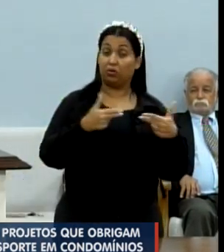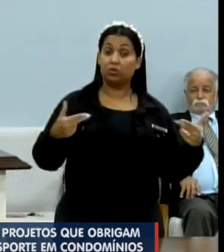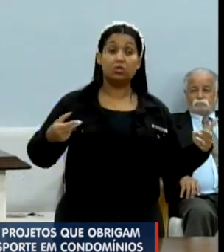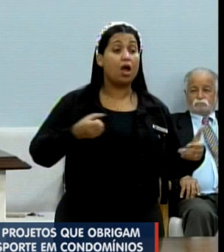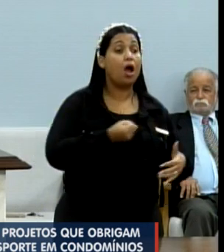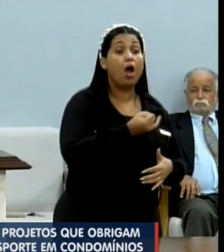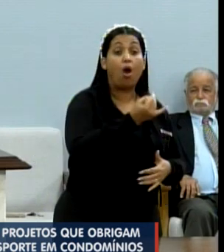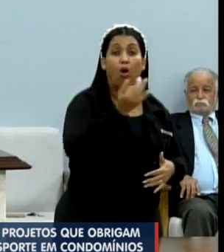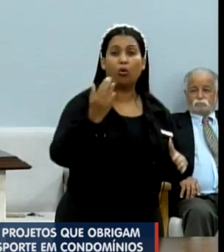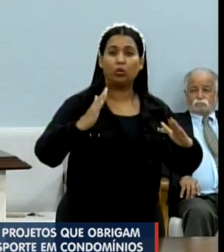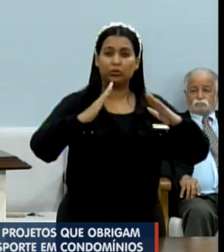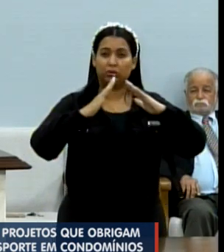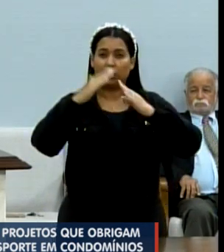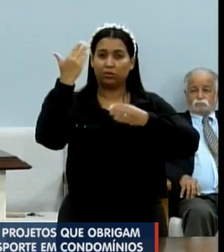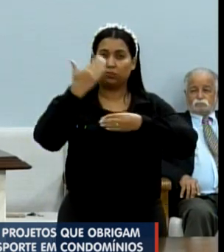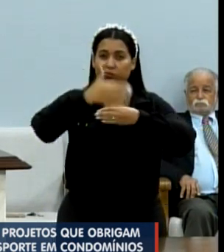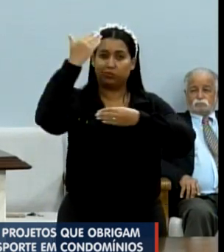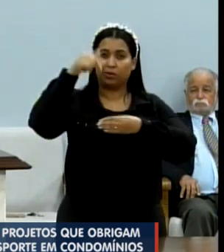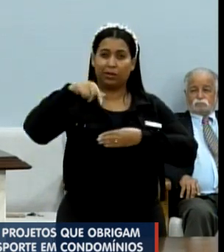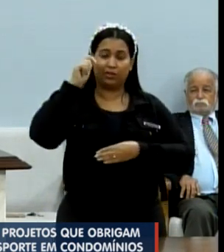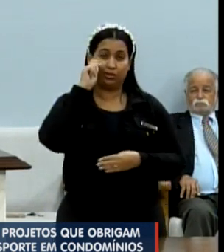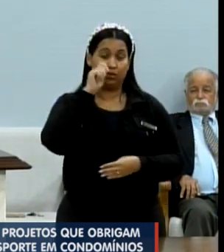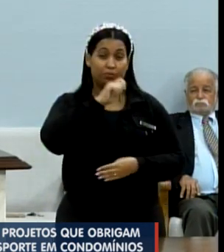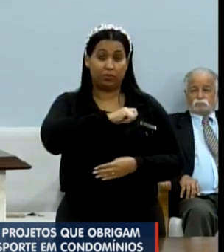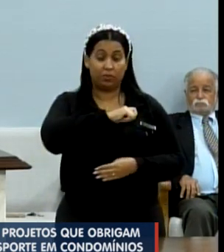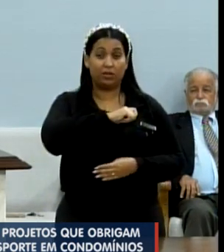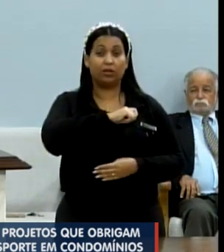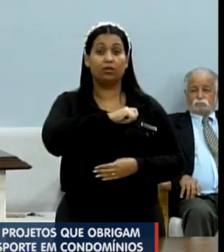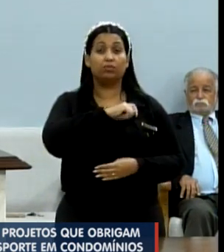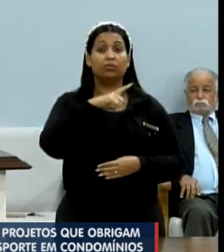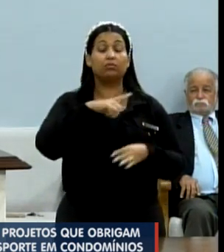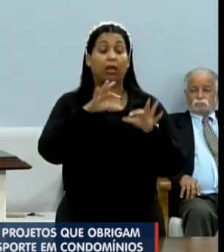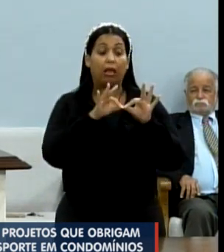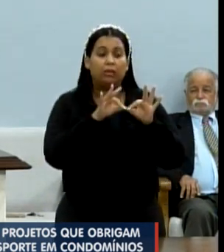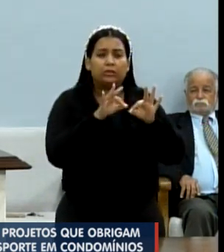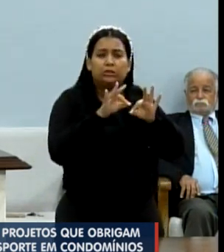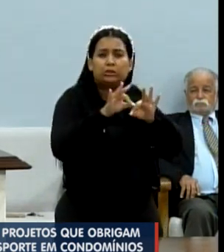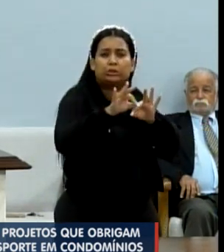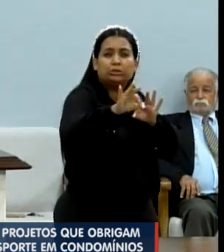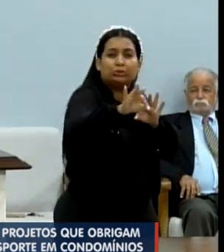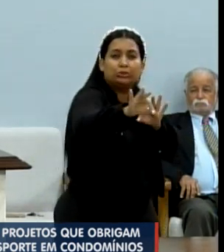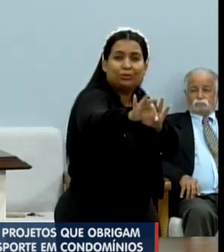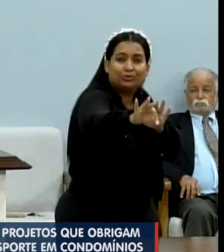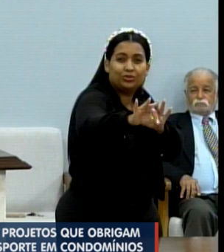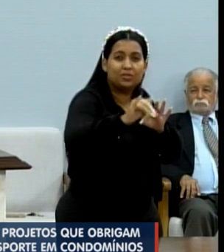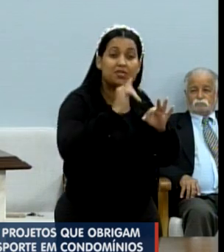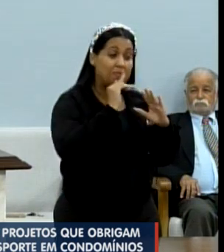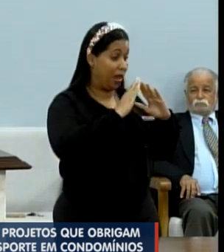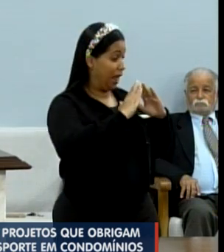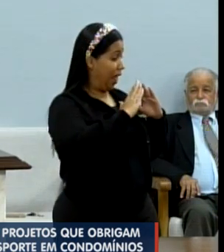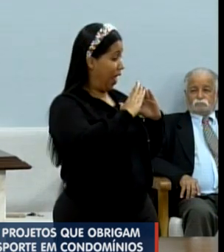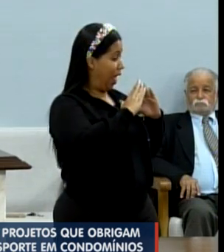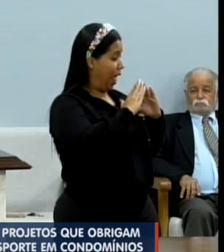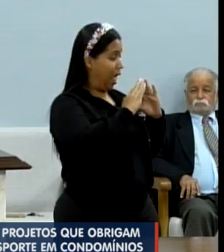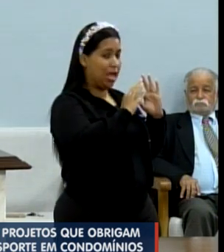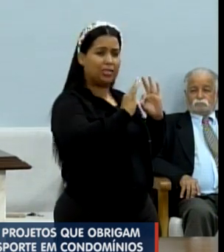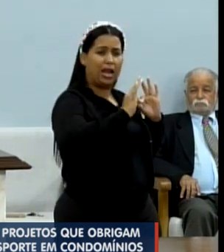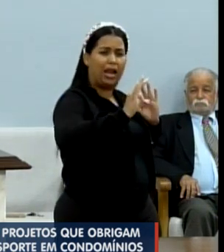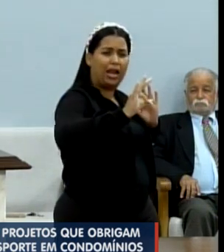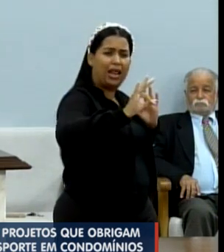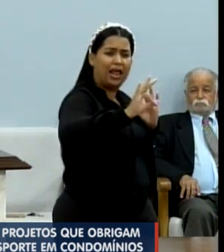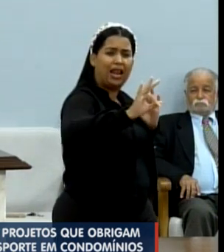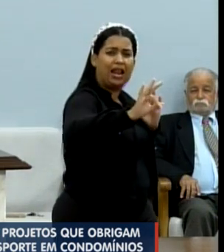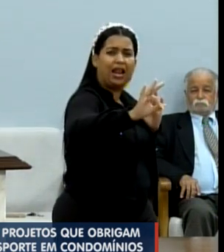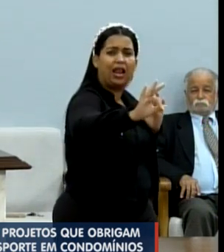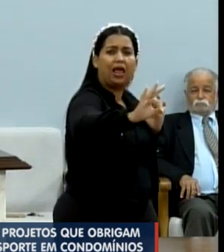alguns condomínios fechados de Rio Preto, possuem uma distância entre a portaria e a última casa de até dois